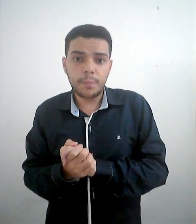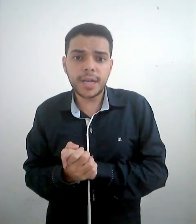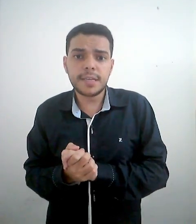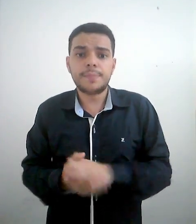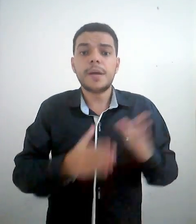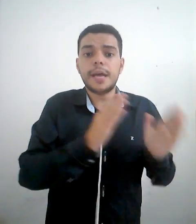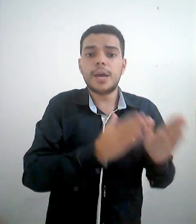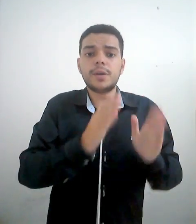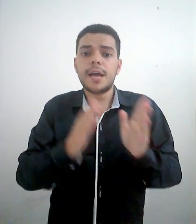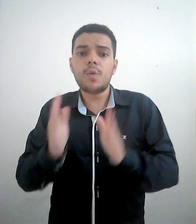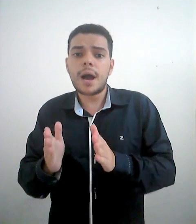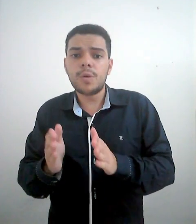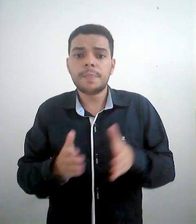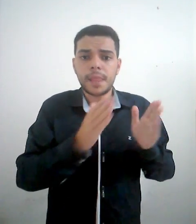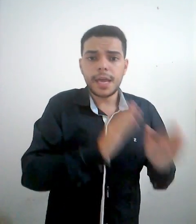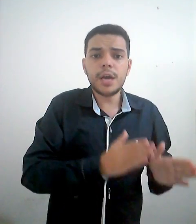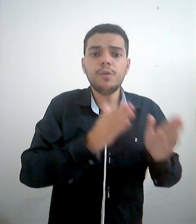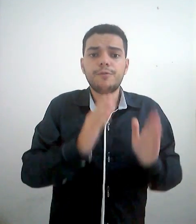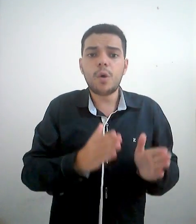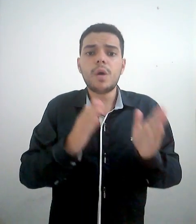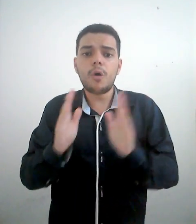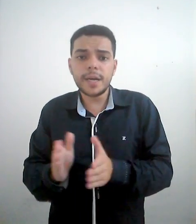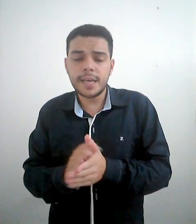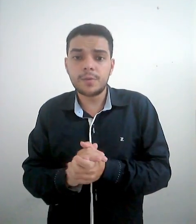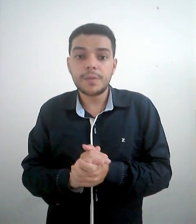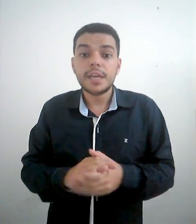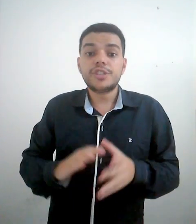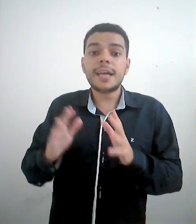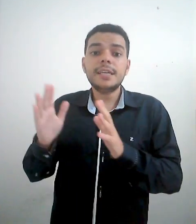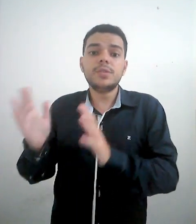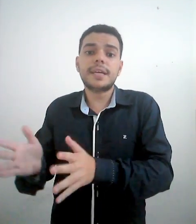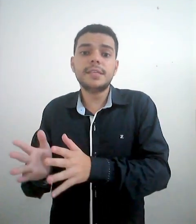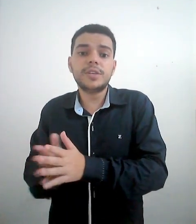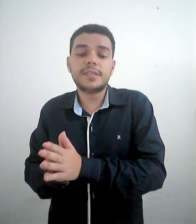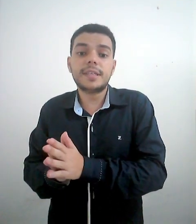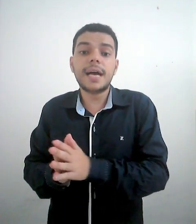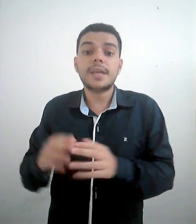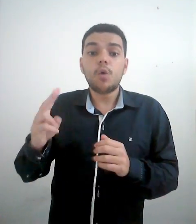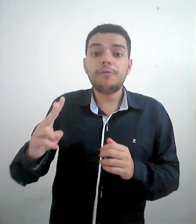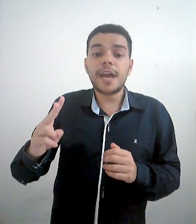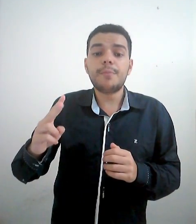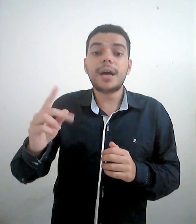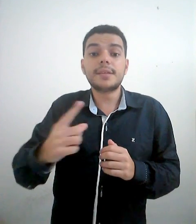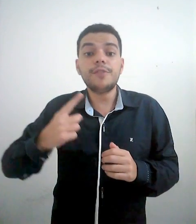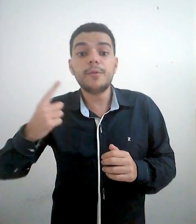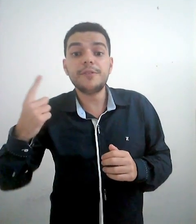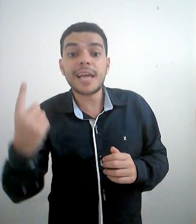Por exemplo, eu quero água. Eu vou ao banheiro. Já nas línguas de sinais, o verbo, a ação, vem para o final